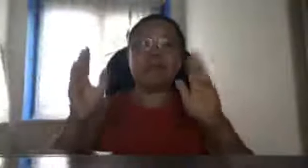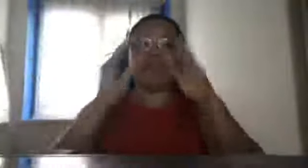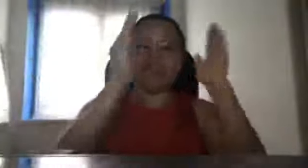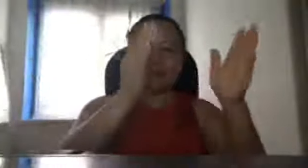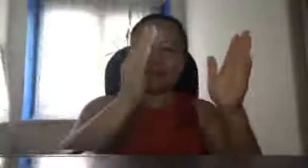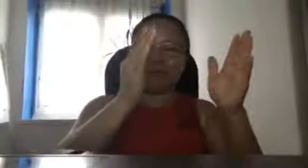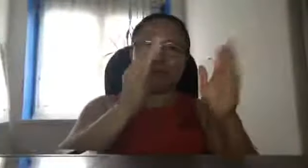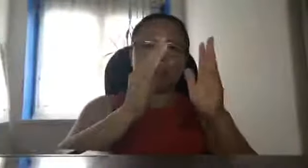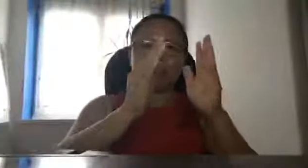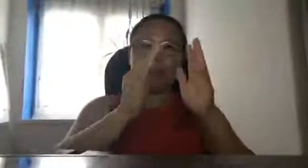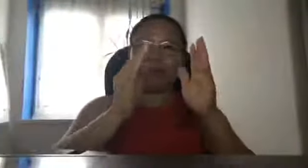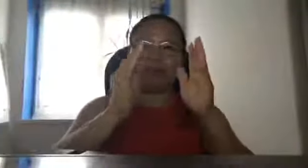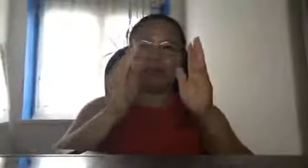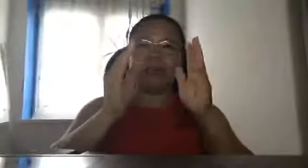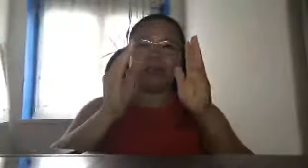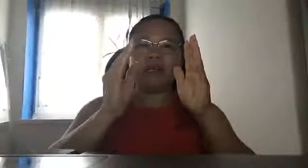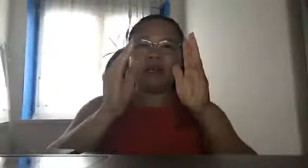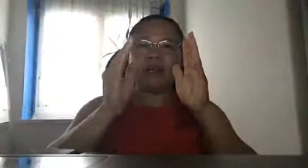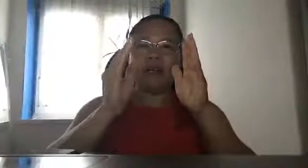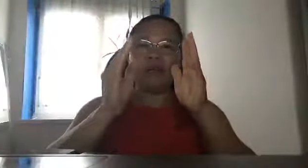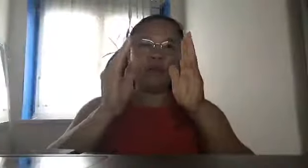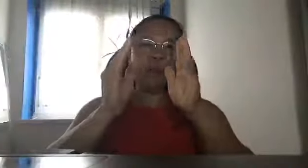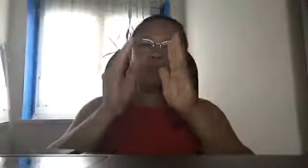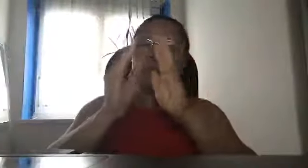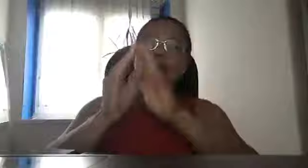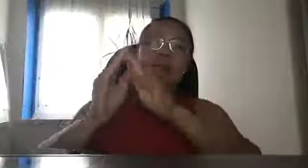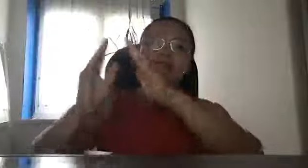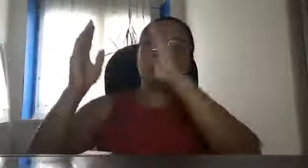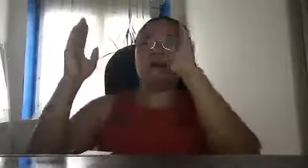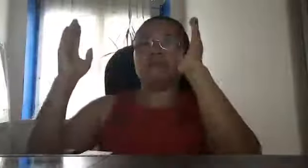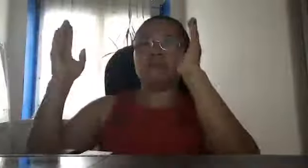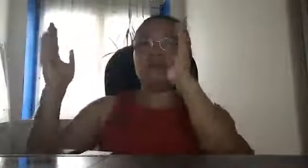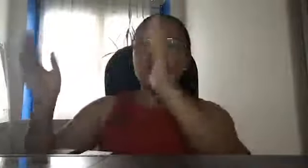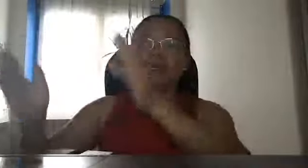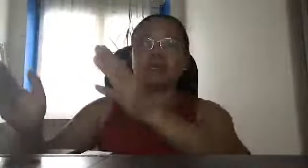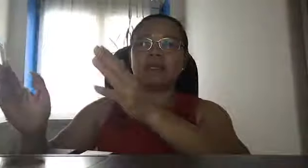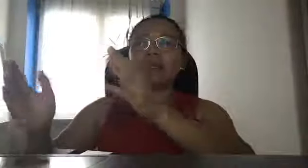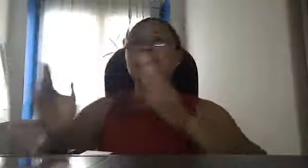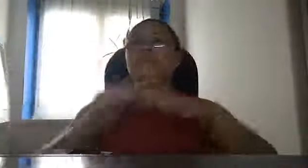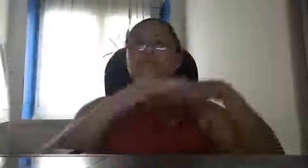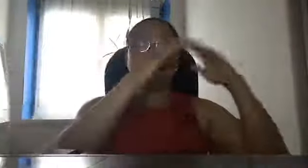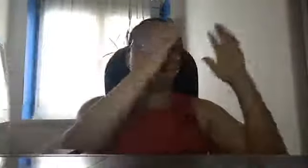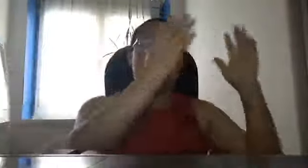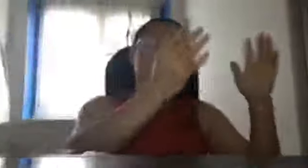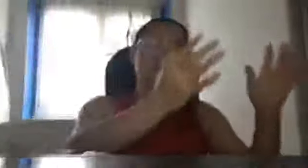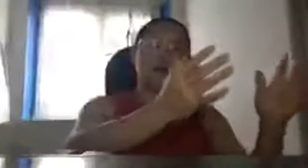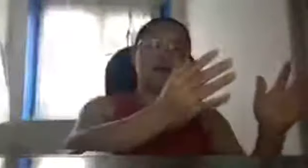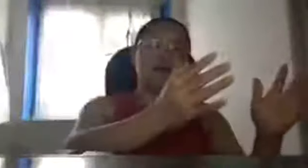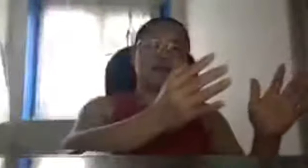munisipyo sa ibig sabihin municipality of taguig municipality of